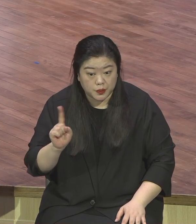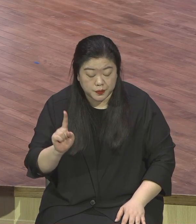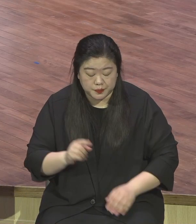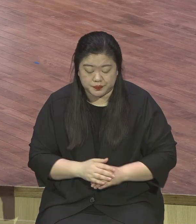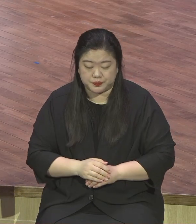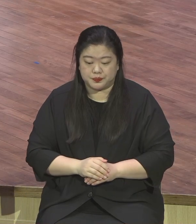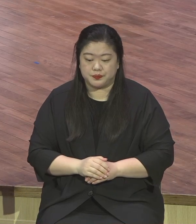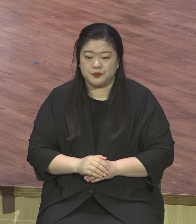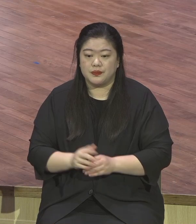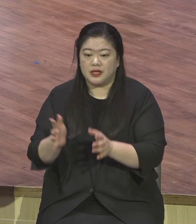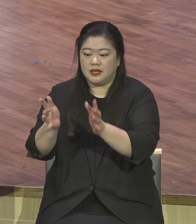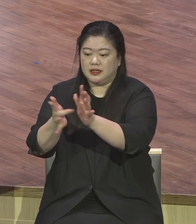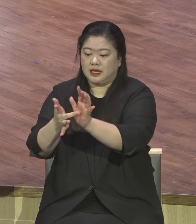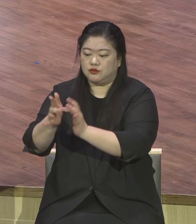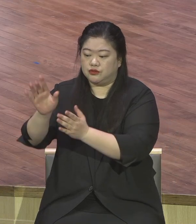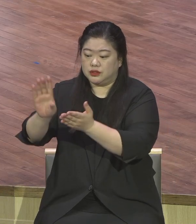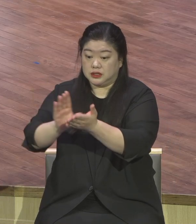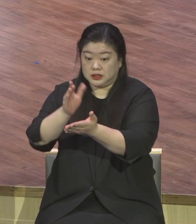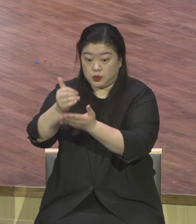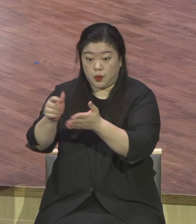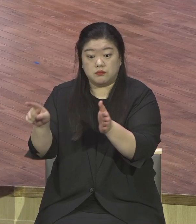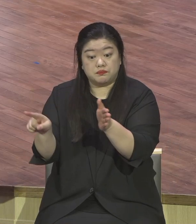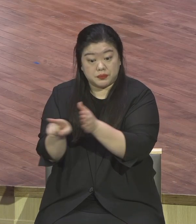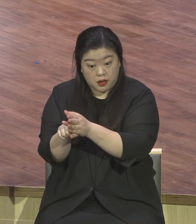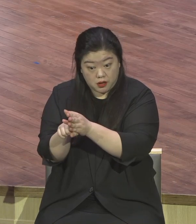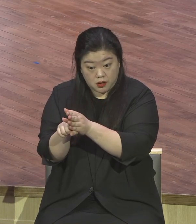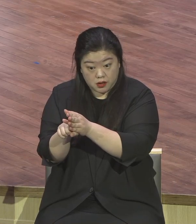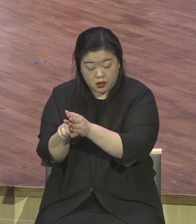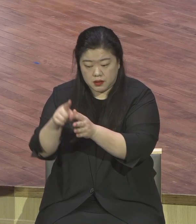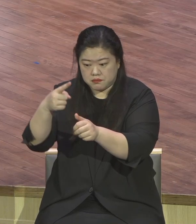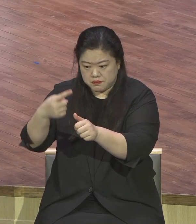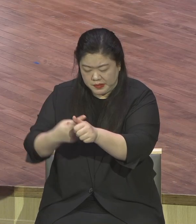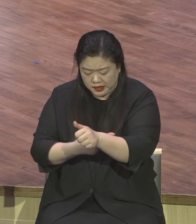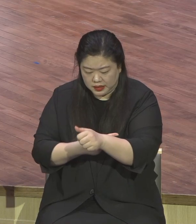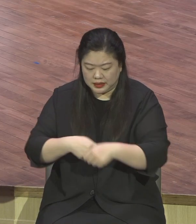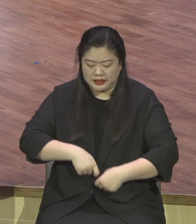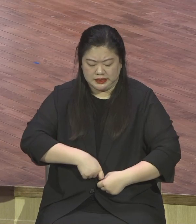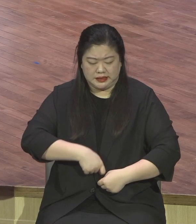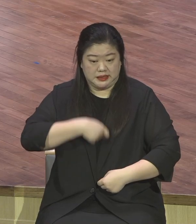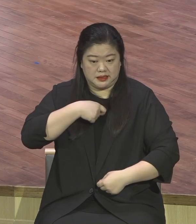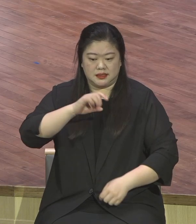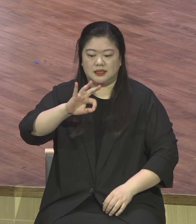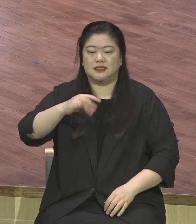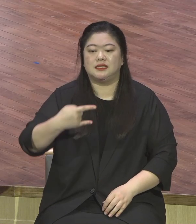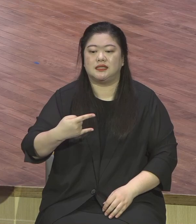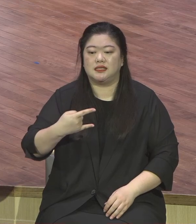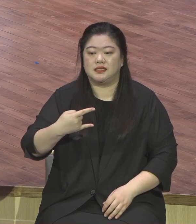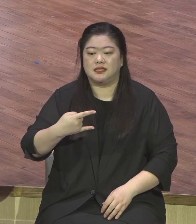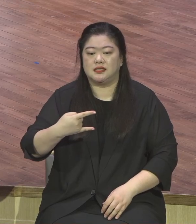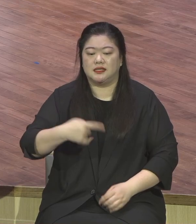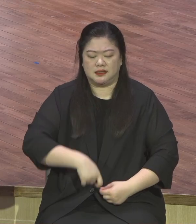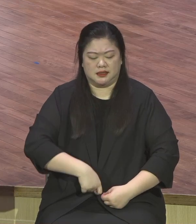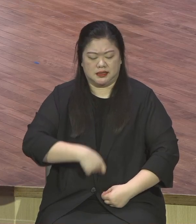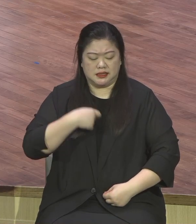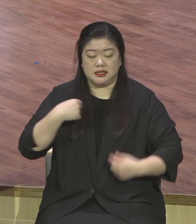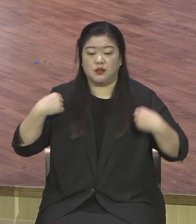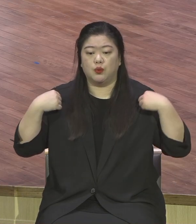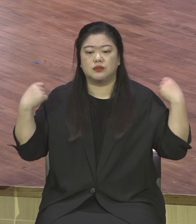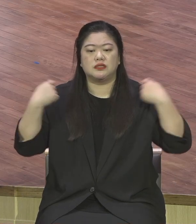그리스도를 믿음으로 통해 오는 의예옷이에요 의예옷 예복을 입었다는 것은